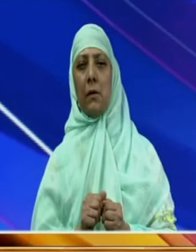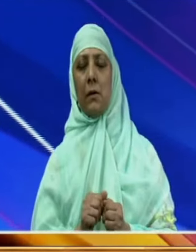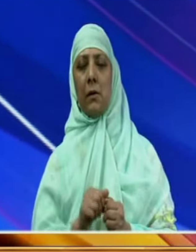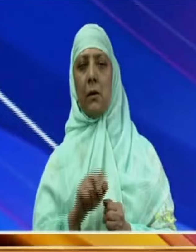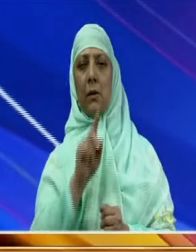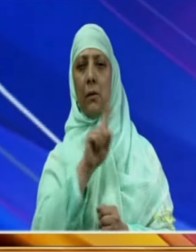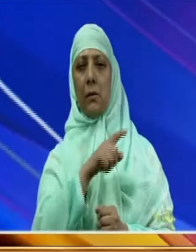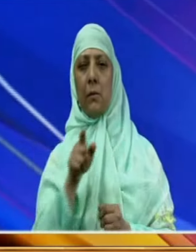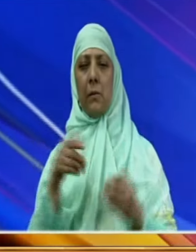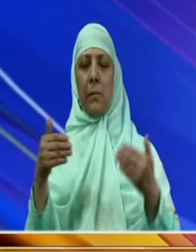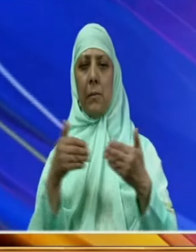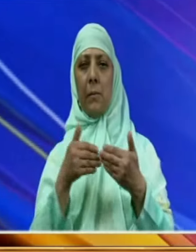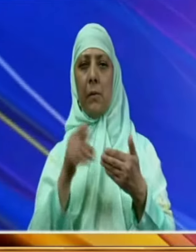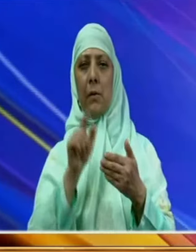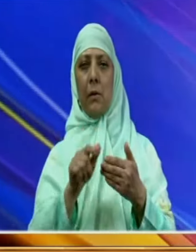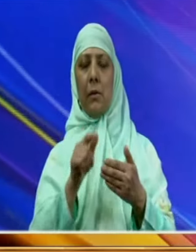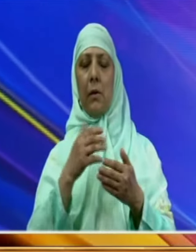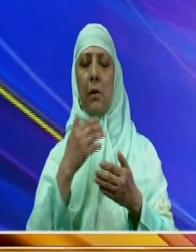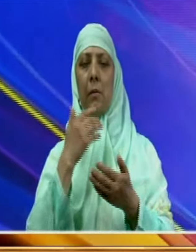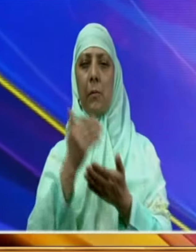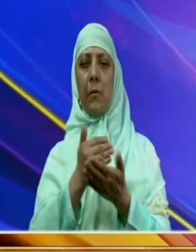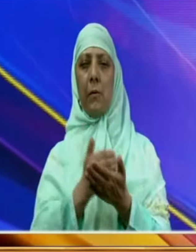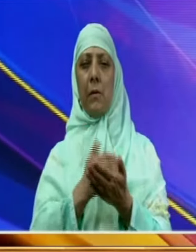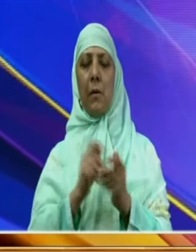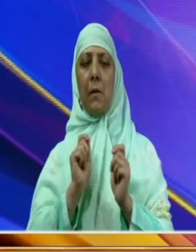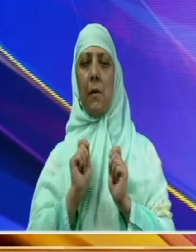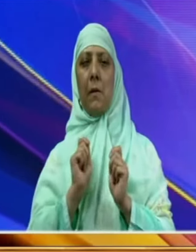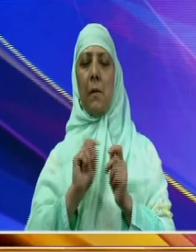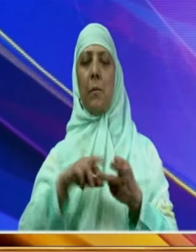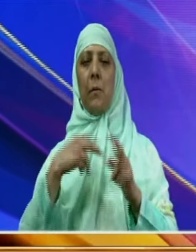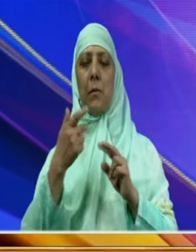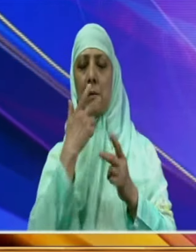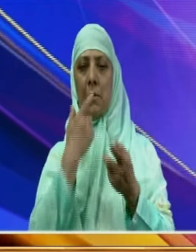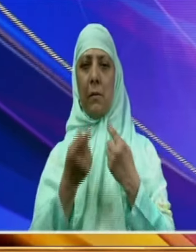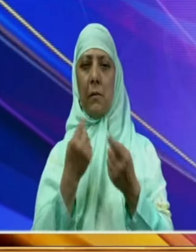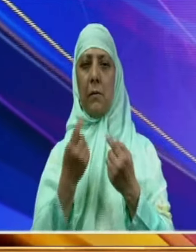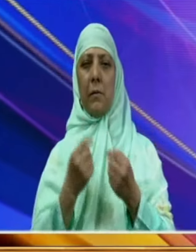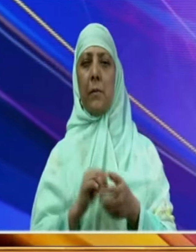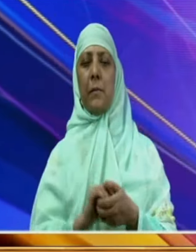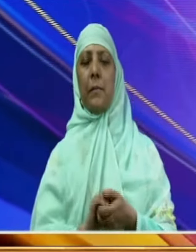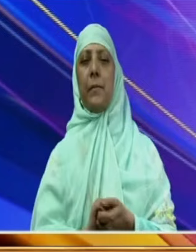دونوں رہنما باہمی کثیروں کی تعلقات کے تمام پہلوں کا بھی جائزہ لیں گے